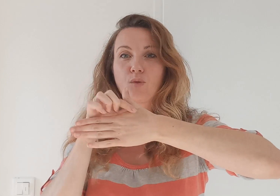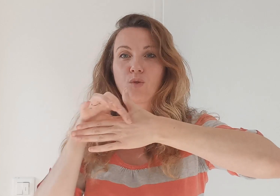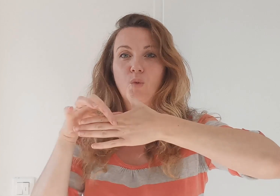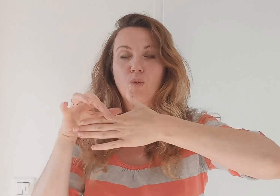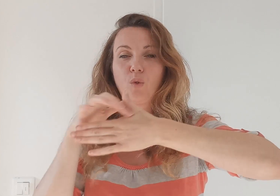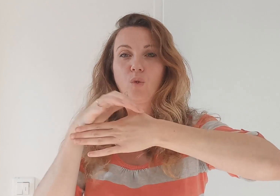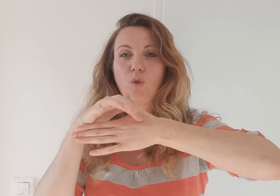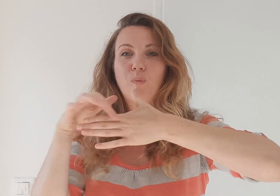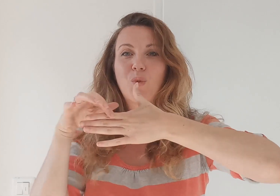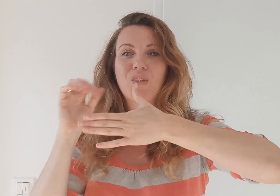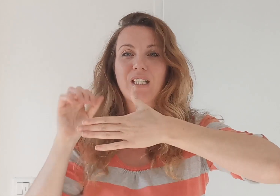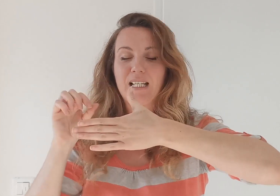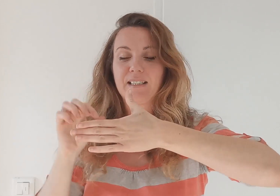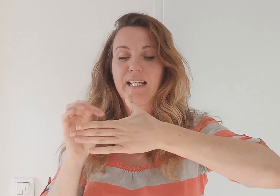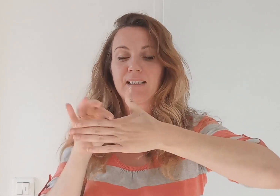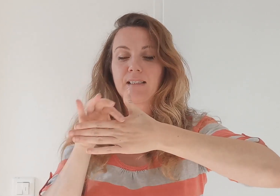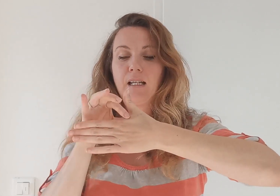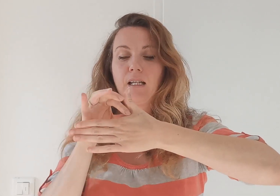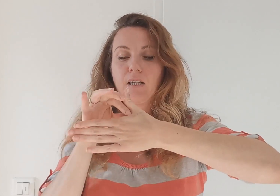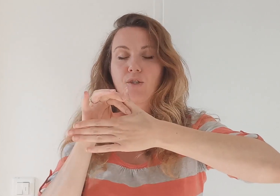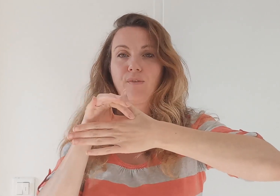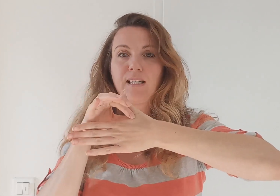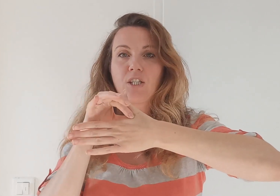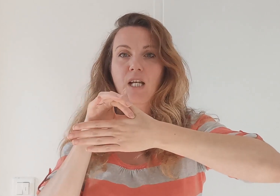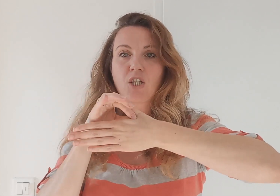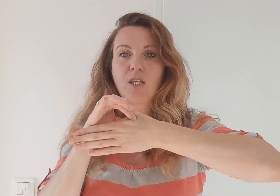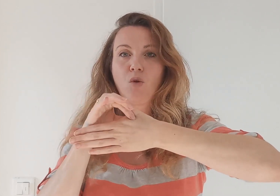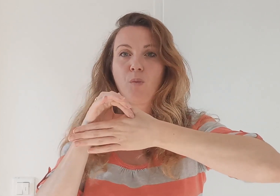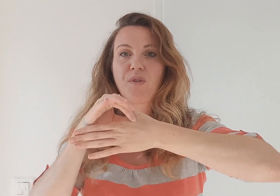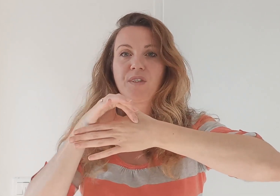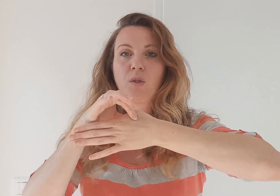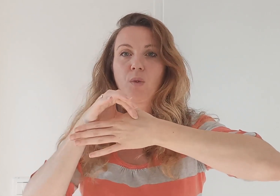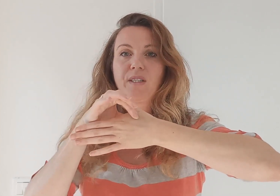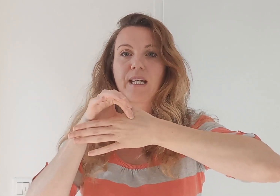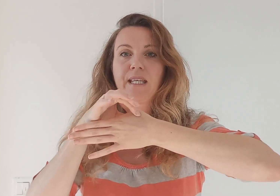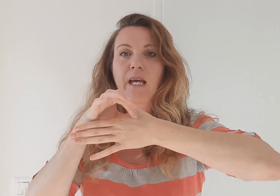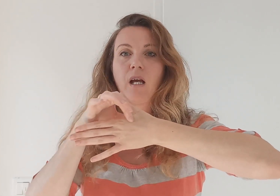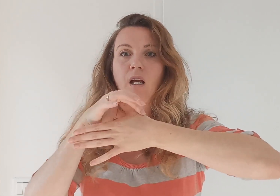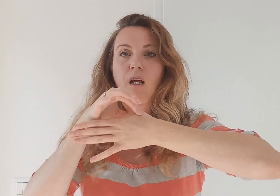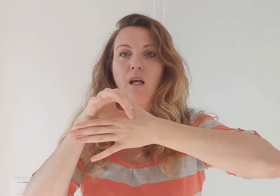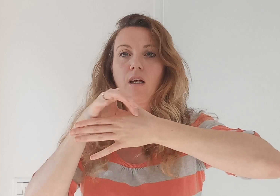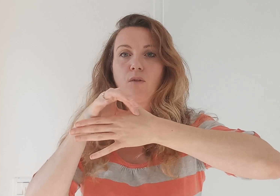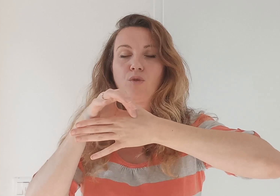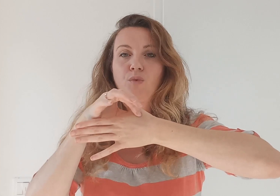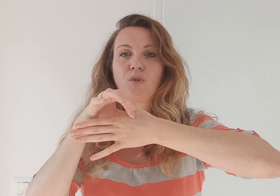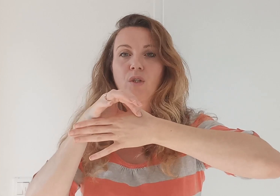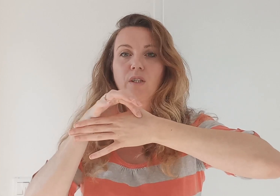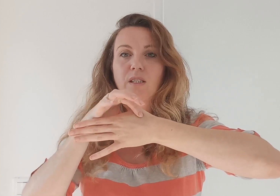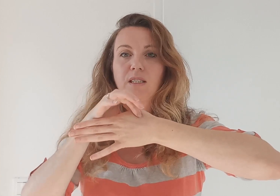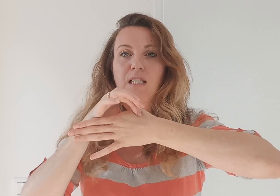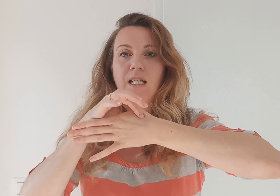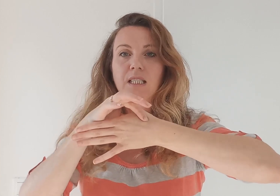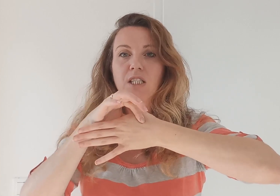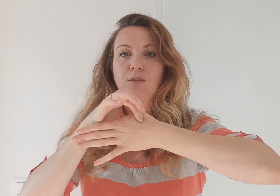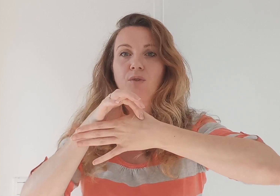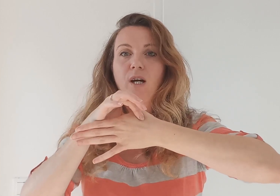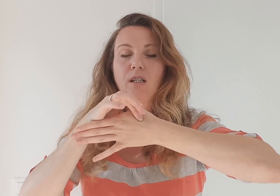jonction entre le pouce et l'index. Je vais aller chercher le petit creux derrière le muscle qui rattache les deux doigts,